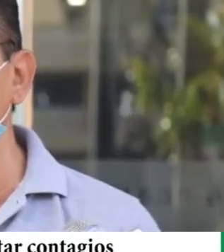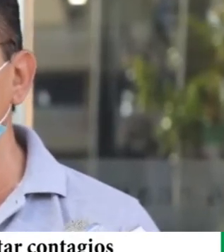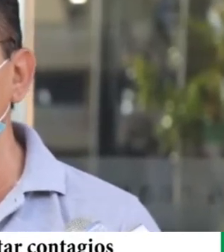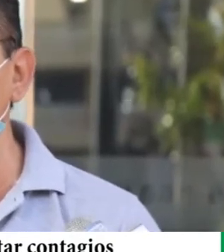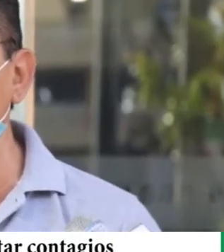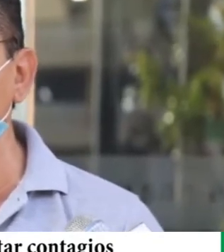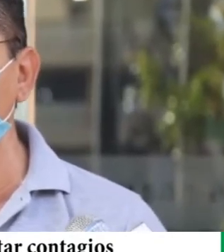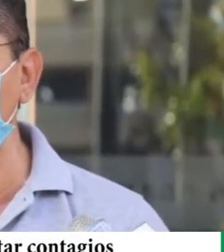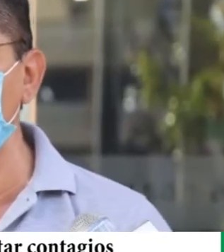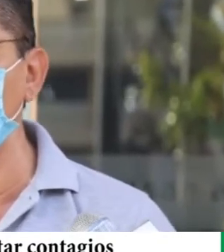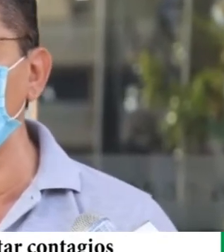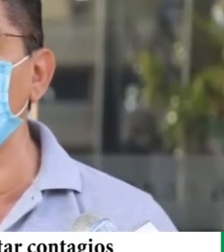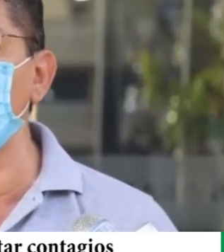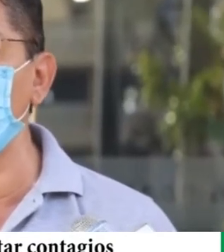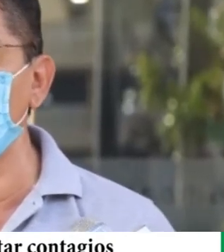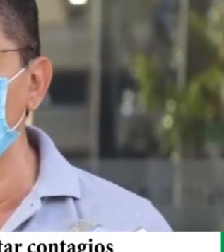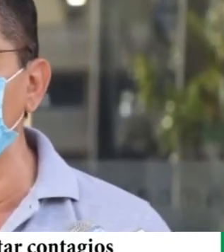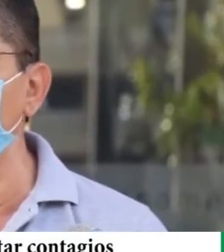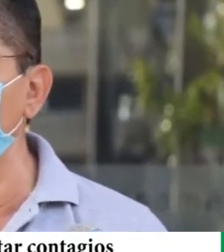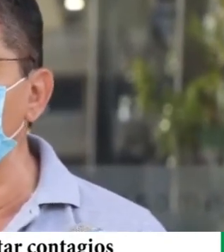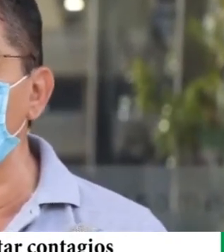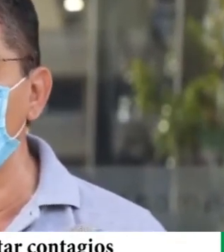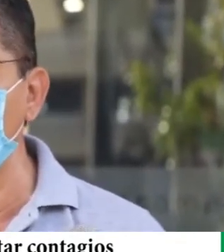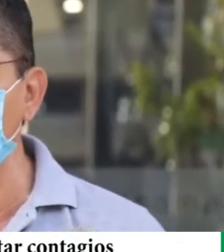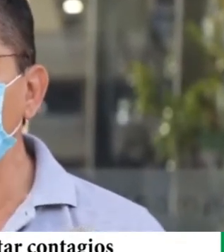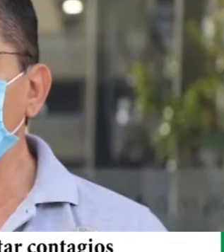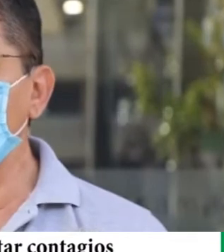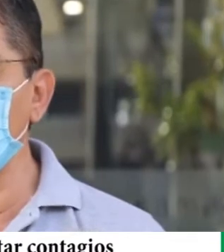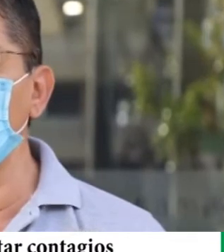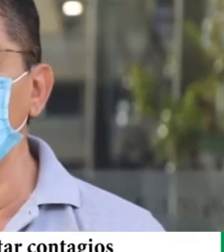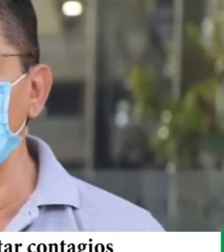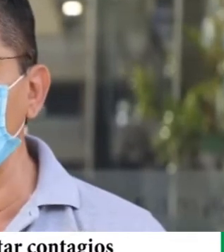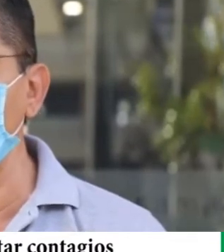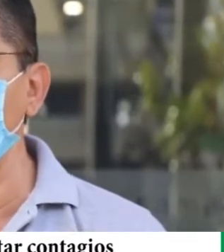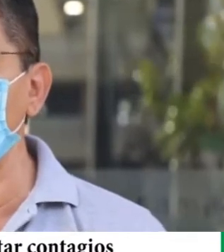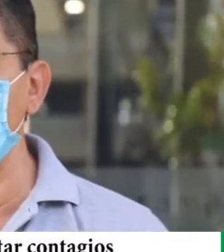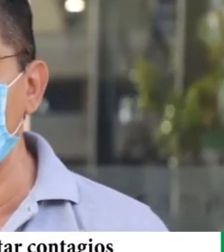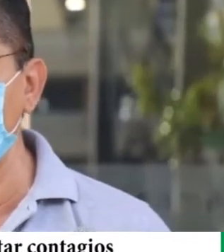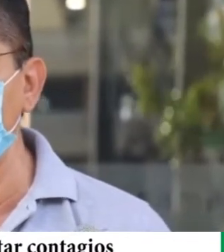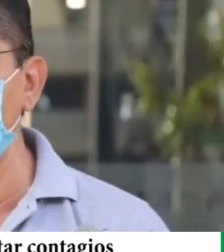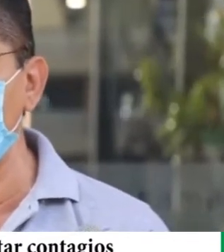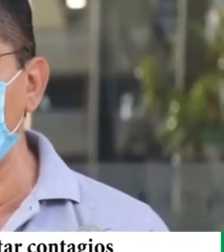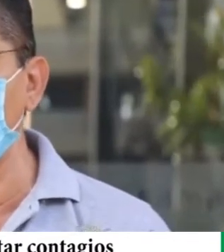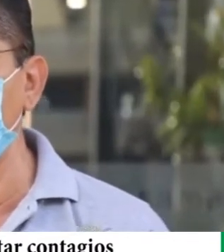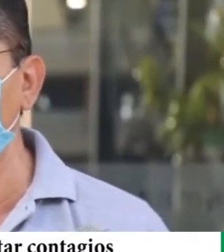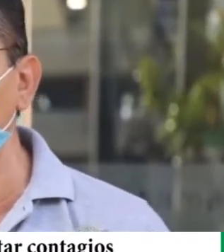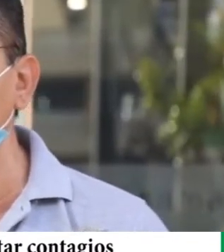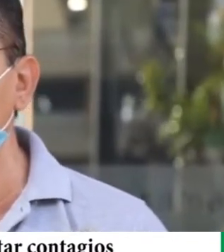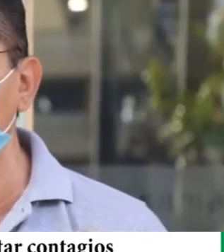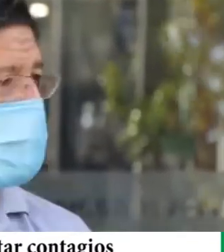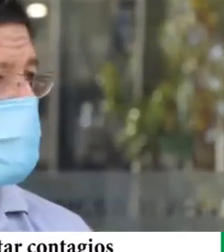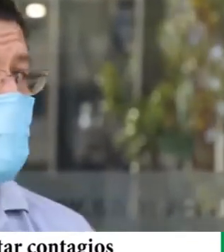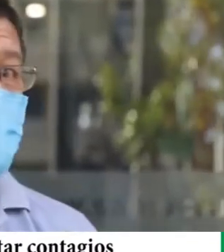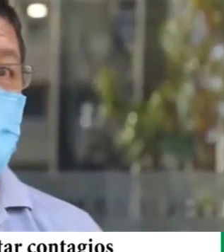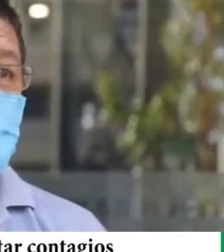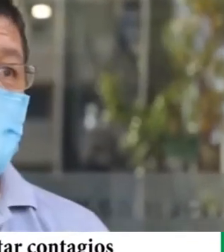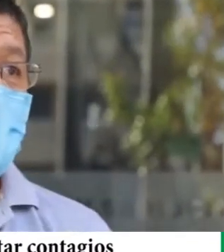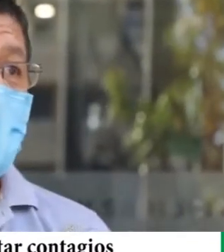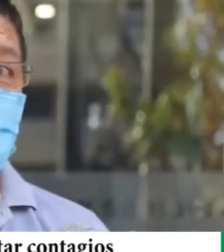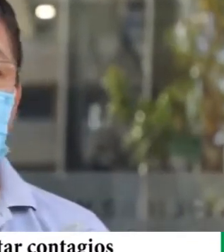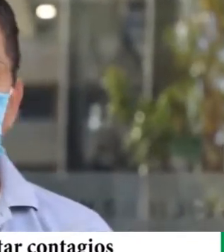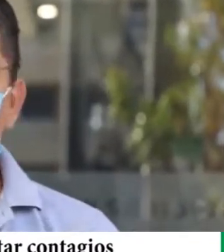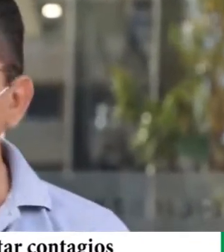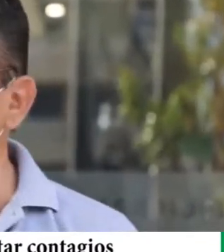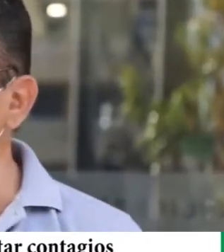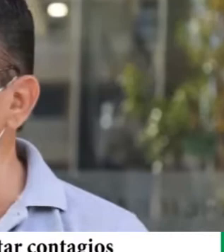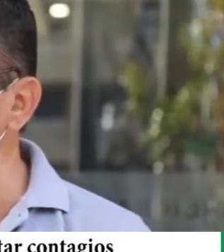de forma recurrente recursos para el funcionamiento normal y regular de los hospitales de tercer nivel que son administrados por la gobernación. En realidad